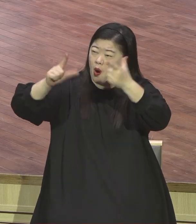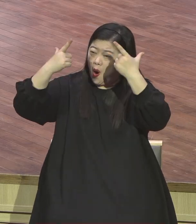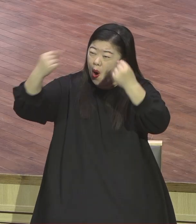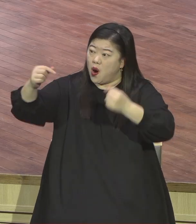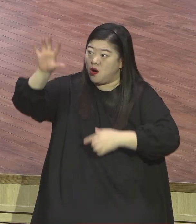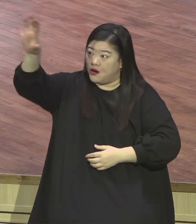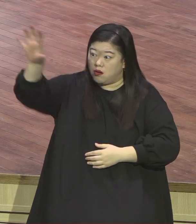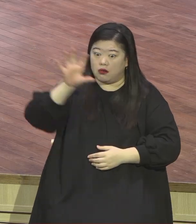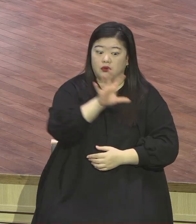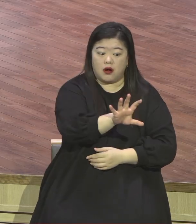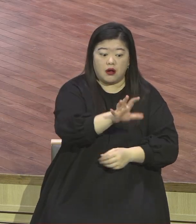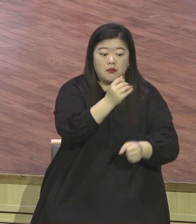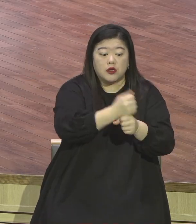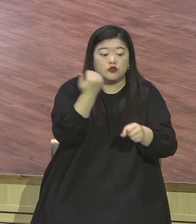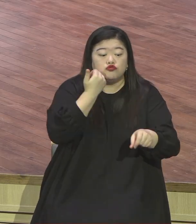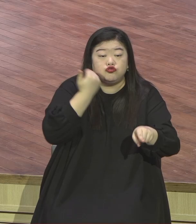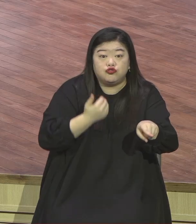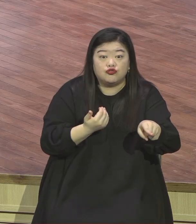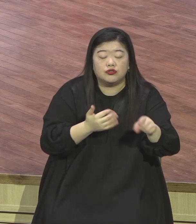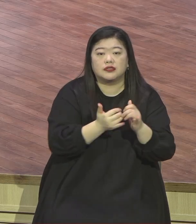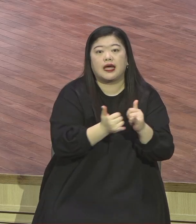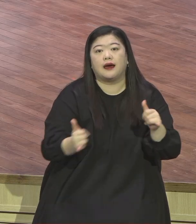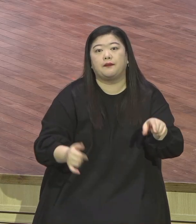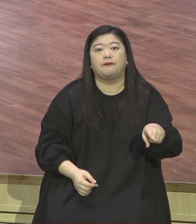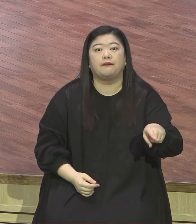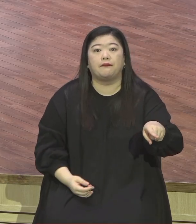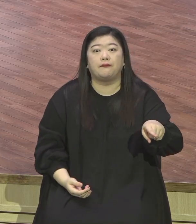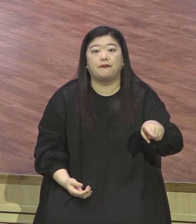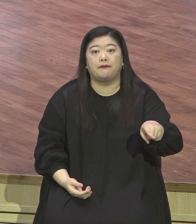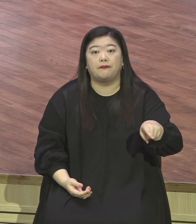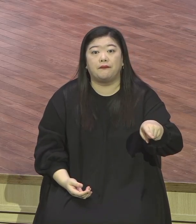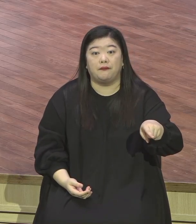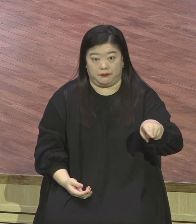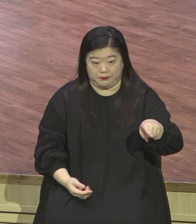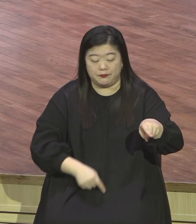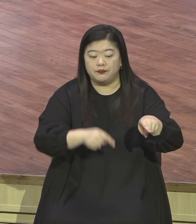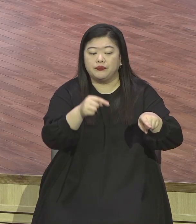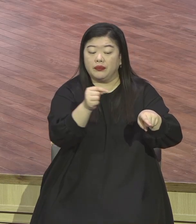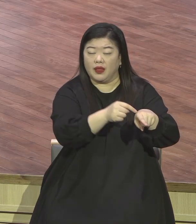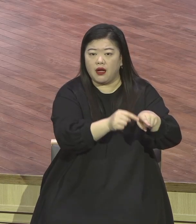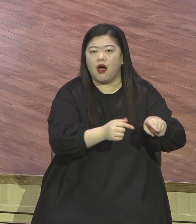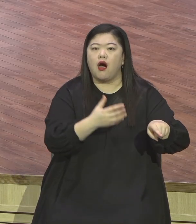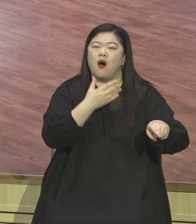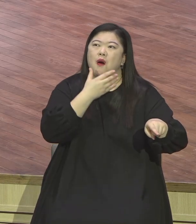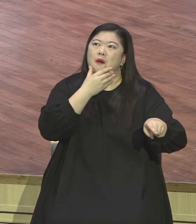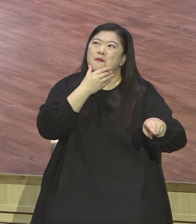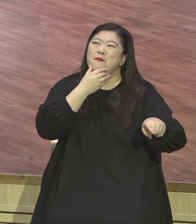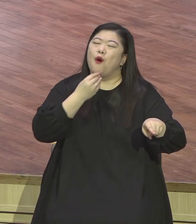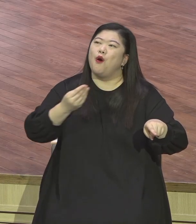핵심이에요 그런데 이런 놀라운 축복이 복에 겨웠는지 접서사람 아담이